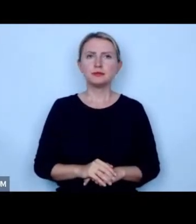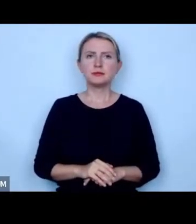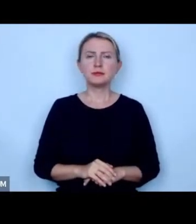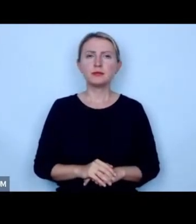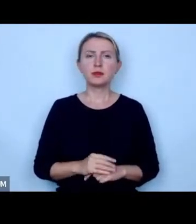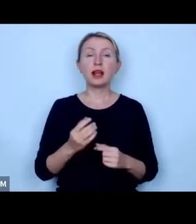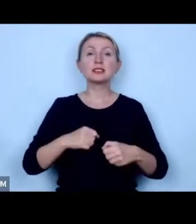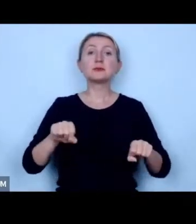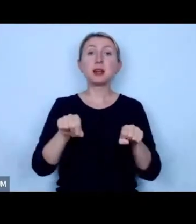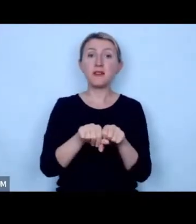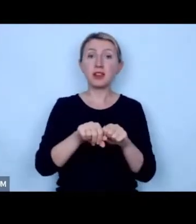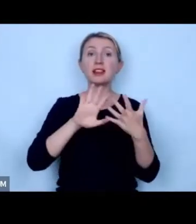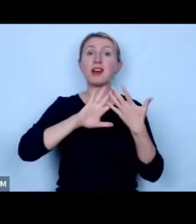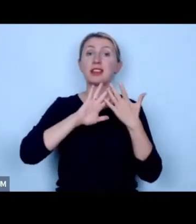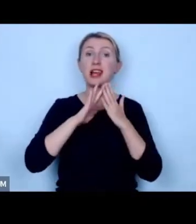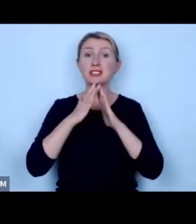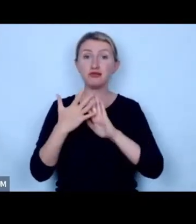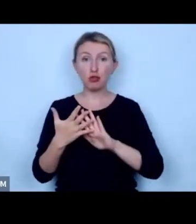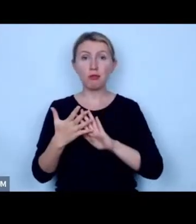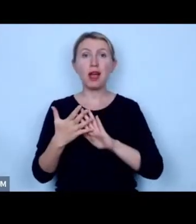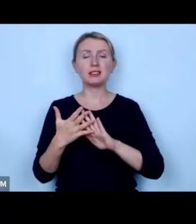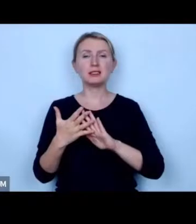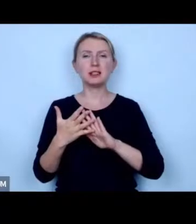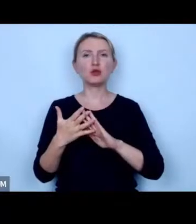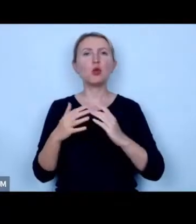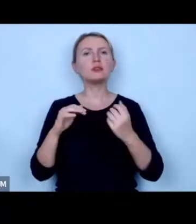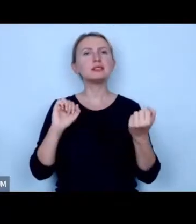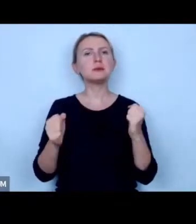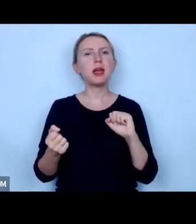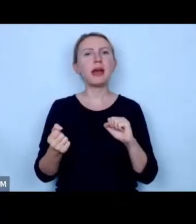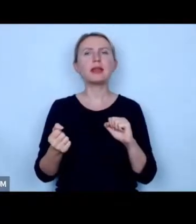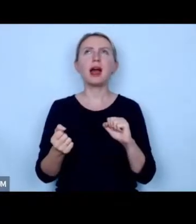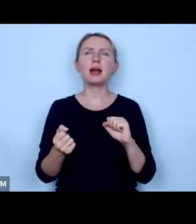sprawiedliwa transformacja ma być zmianą